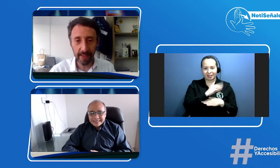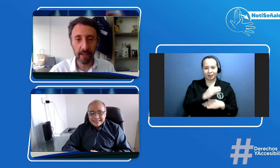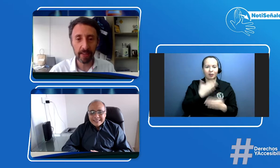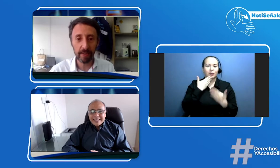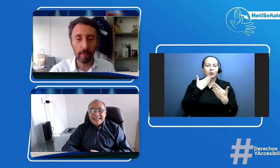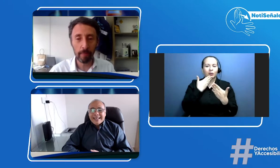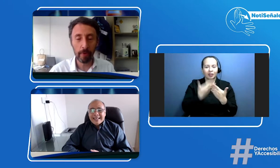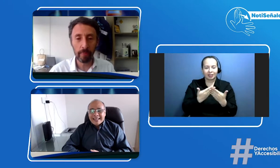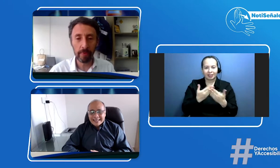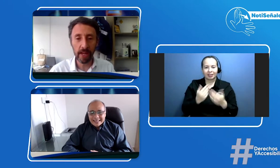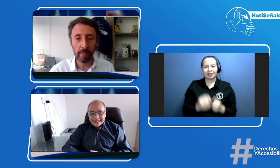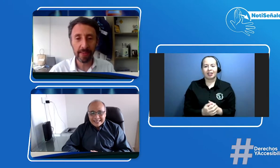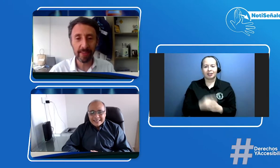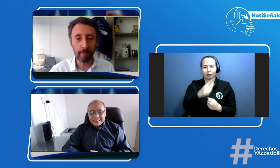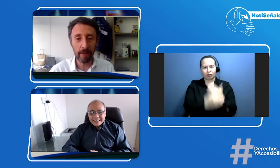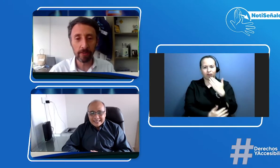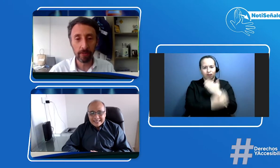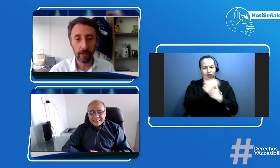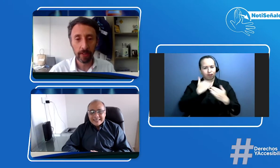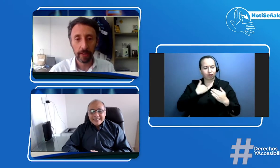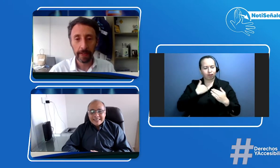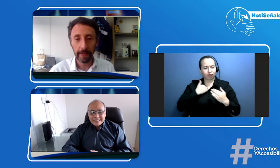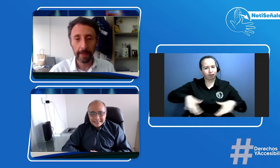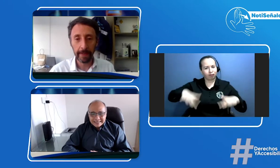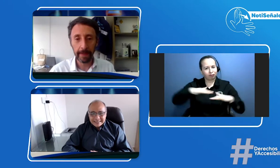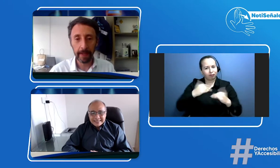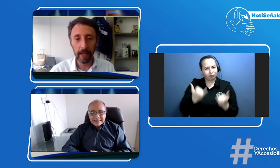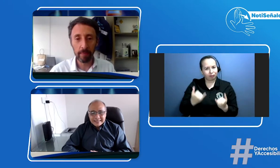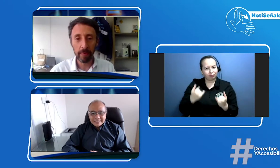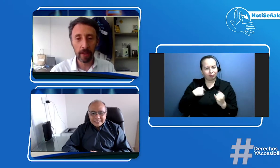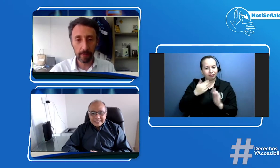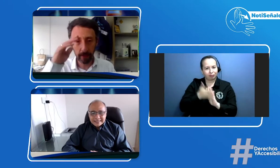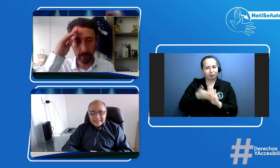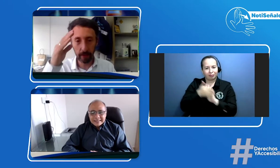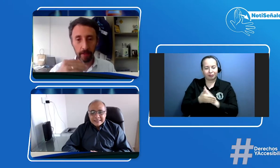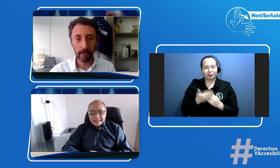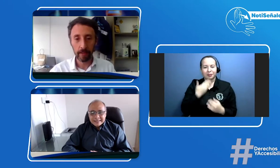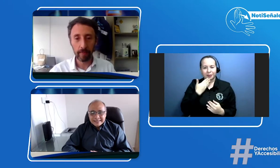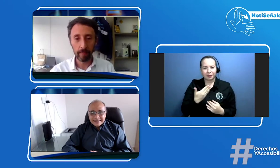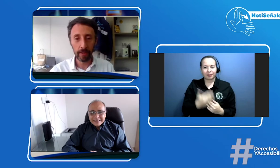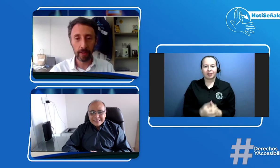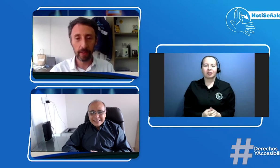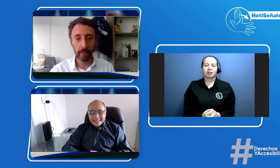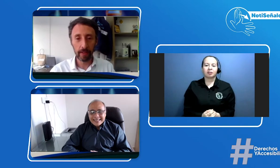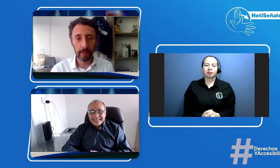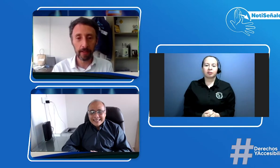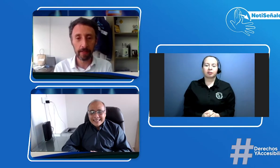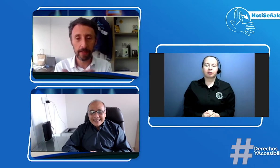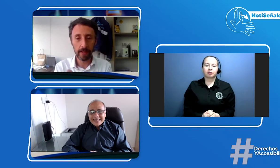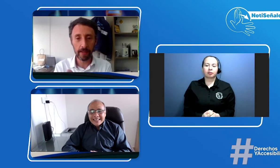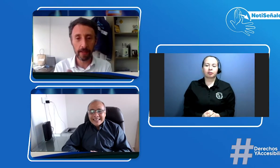por invitarme a este espacio. además mi seña